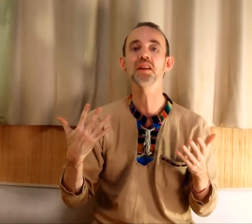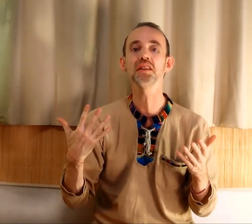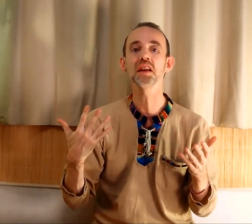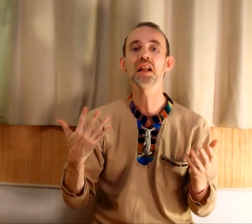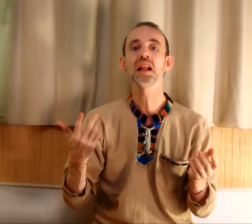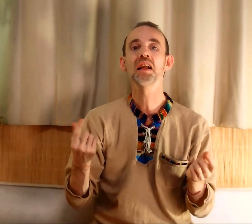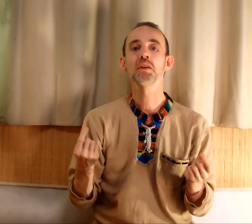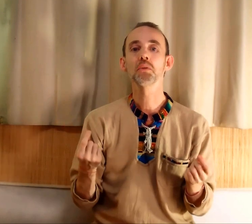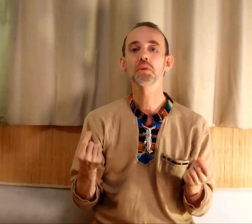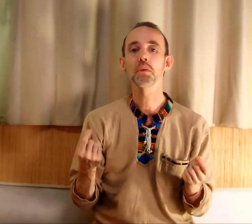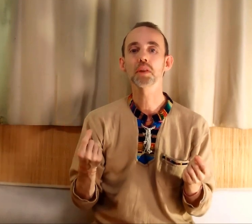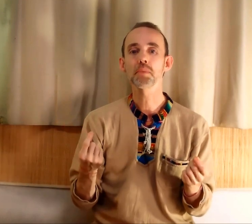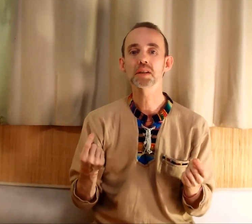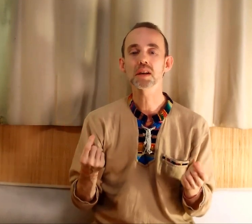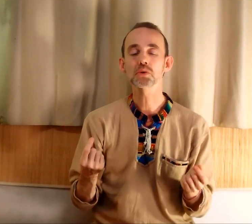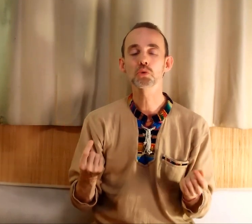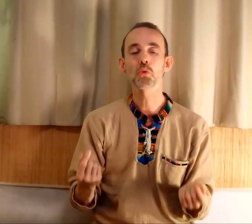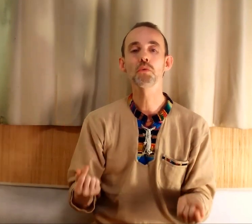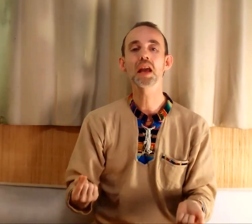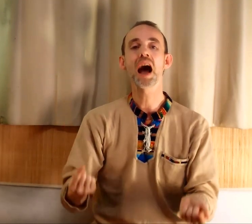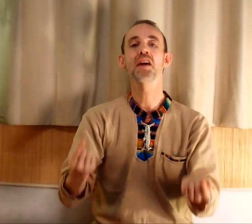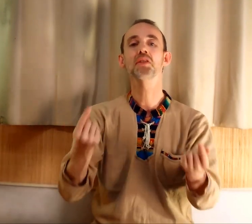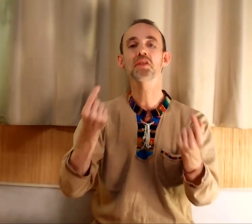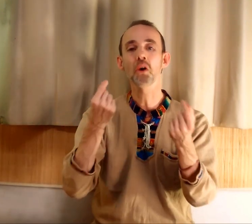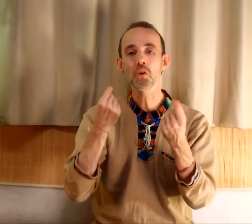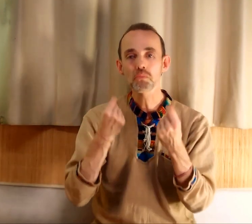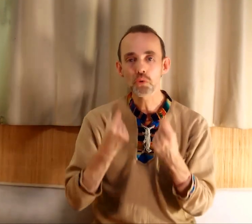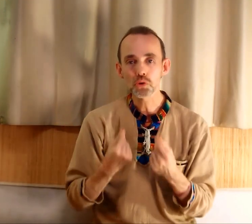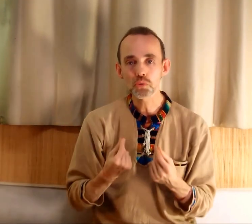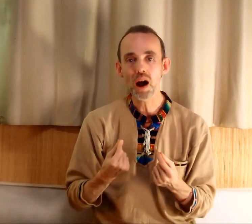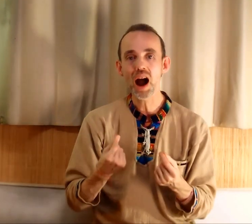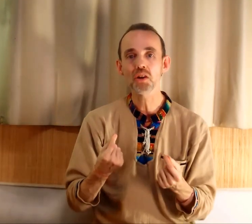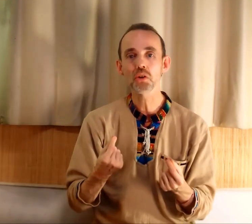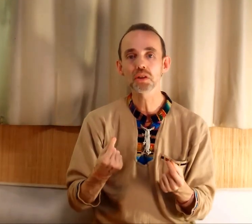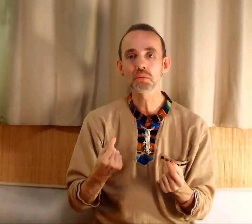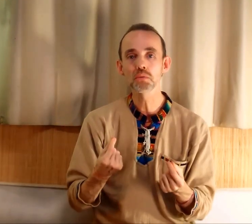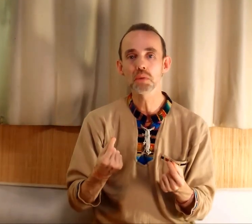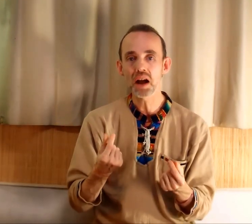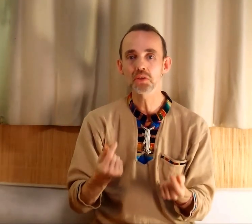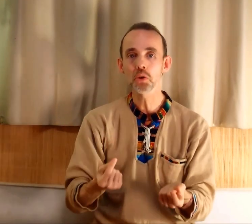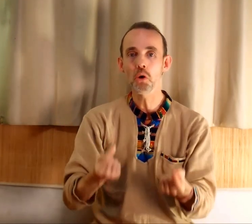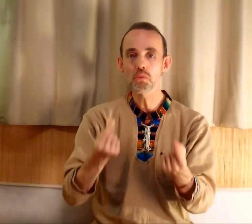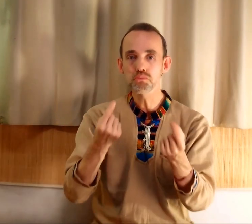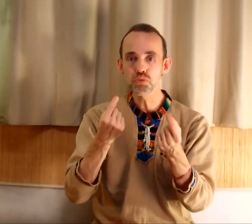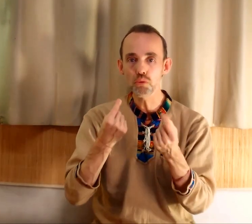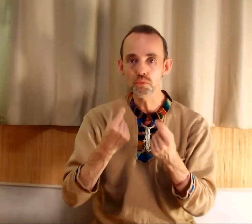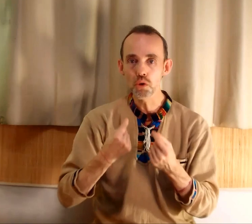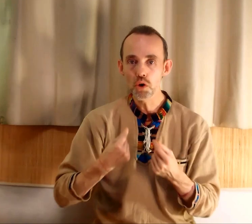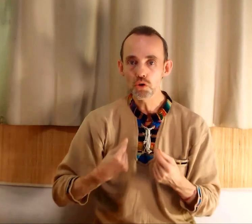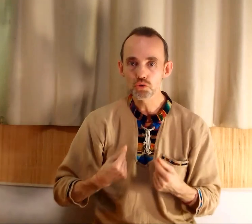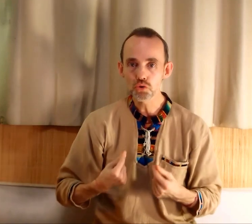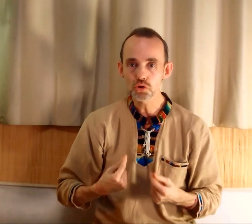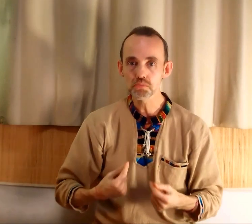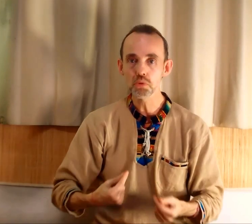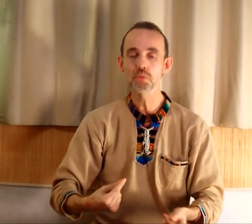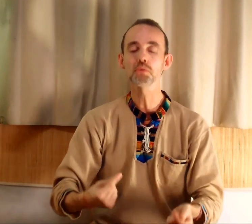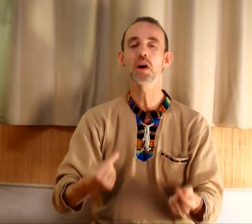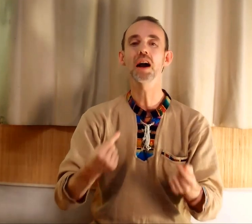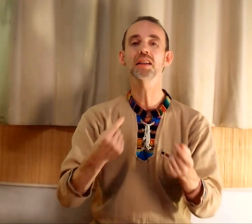qualité, on appelle ça « se trouver un temps pour soi ». Accordez-vous un temps pour vous, juste pour vous, à